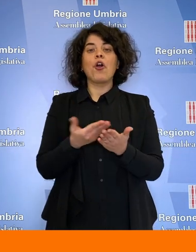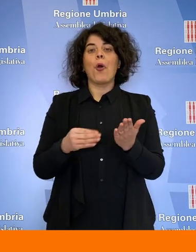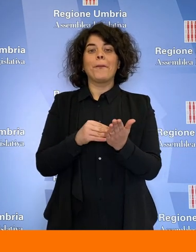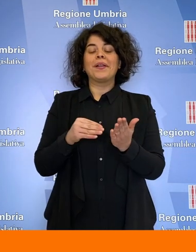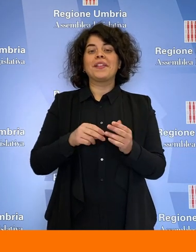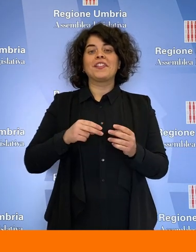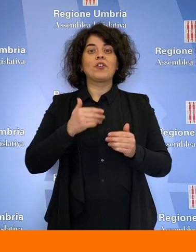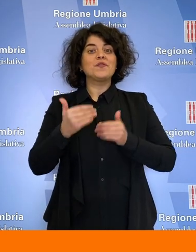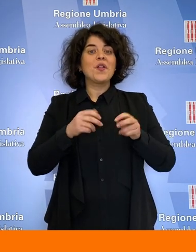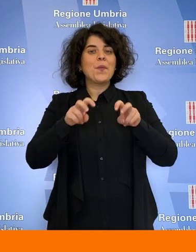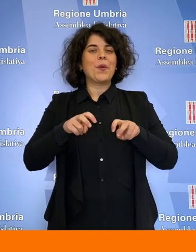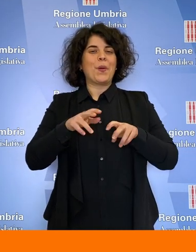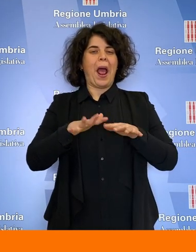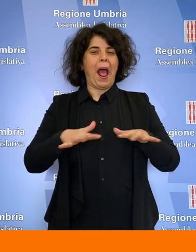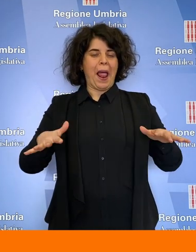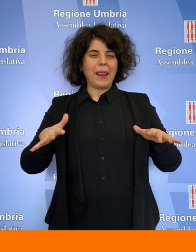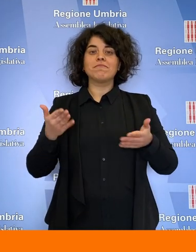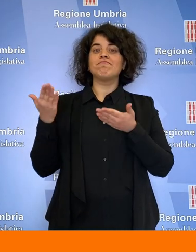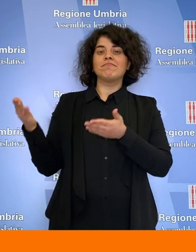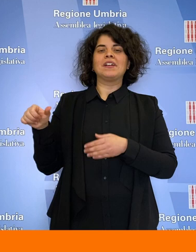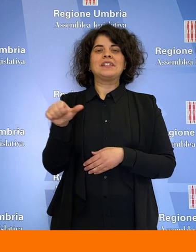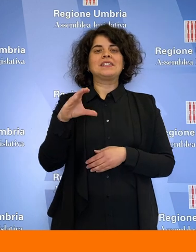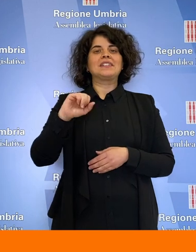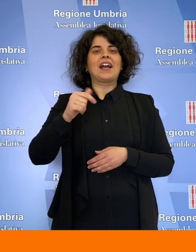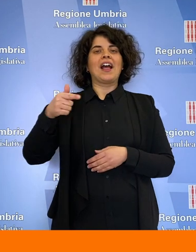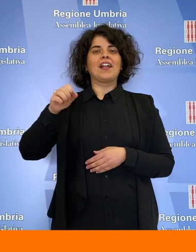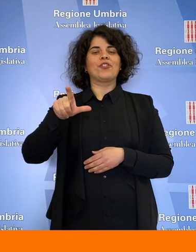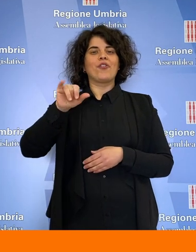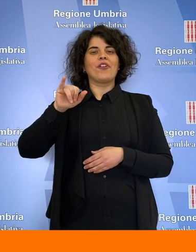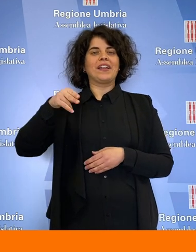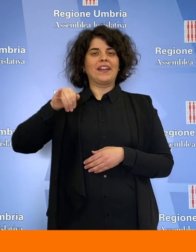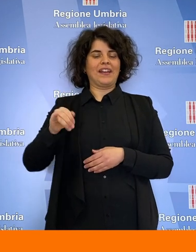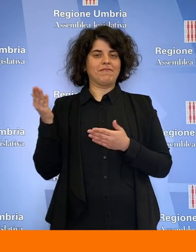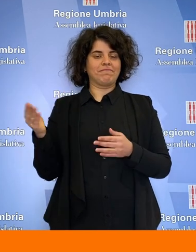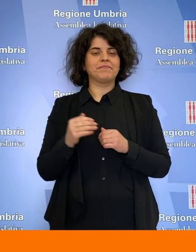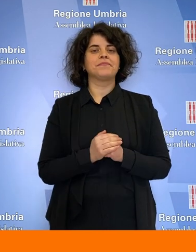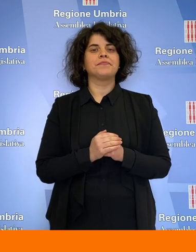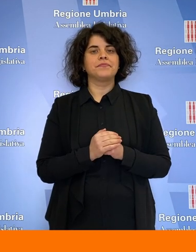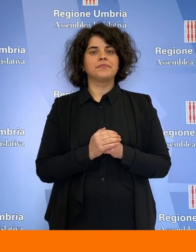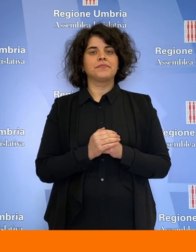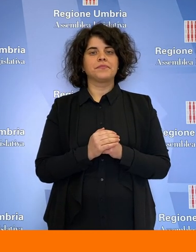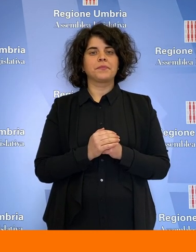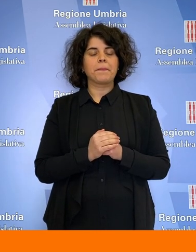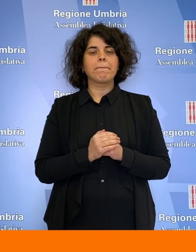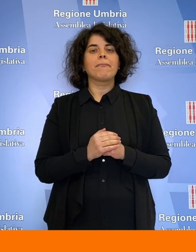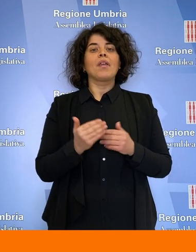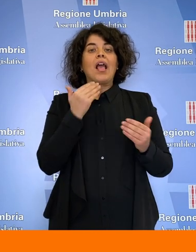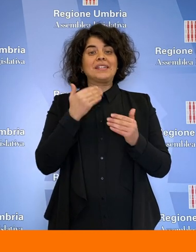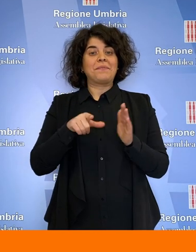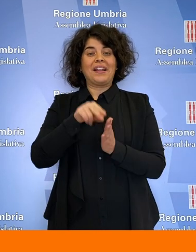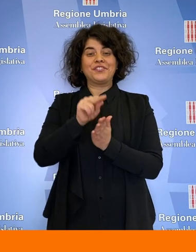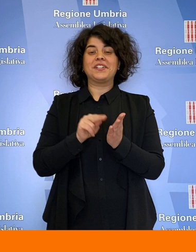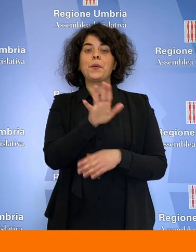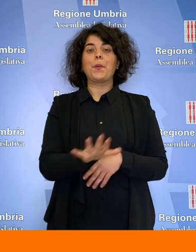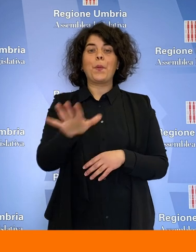sviluppo rurale. In questo servizio i dettagli. Alberto Scattolini. L'Assemblea legislativa dell